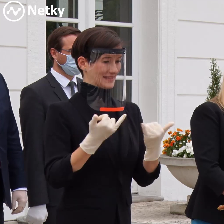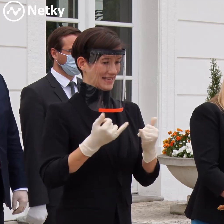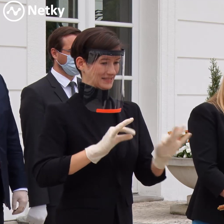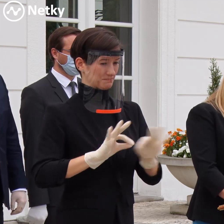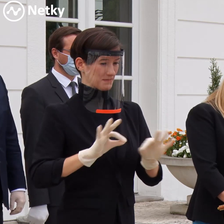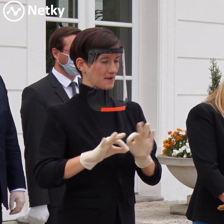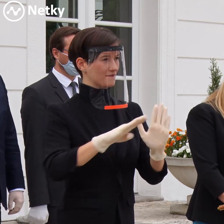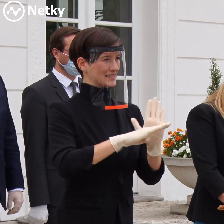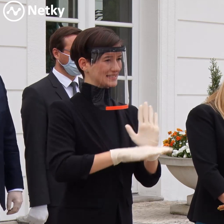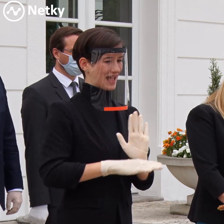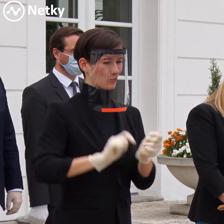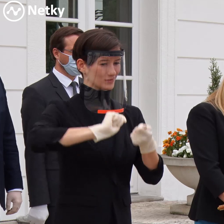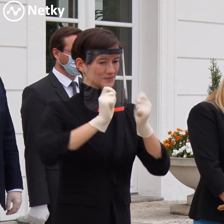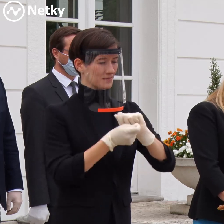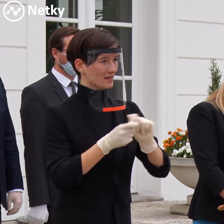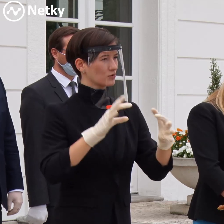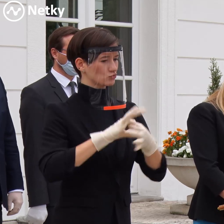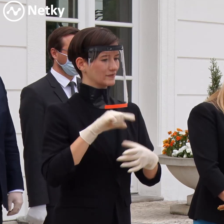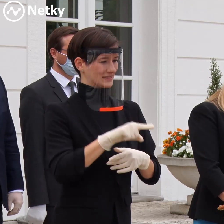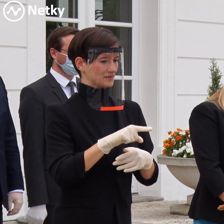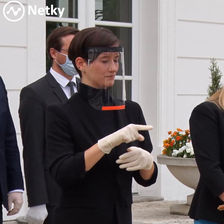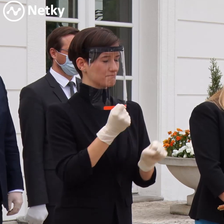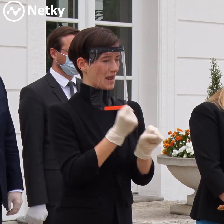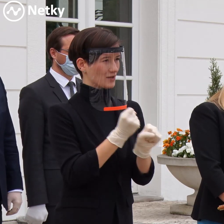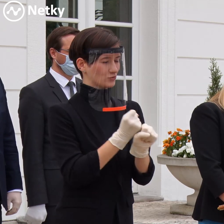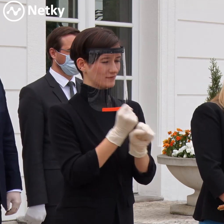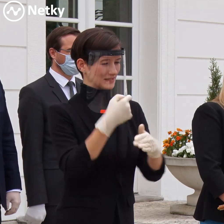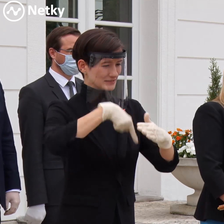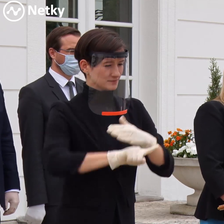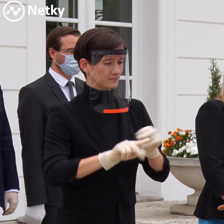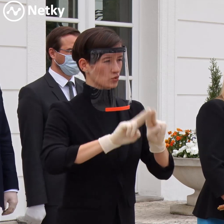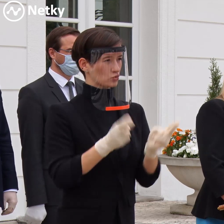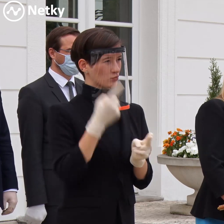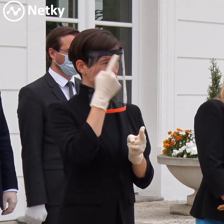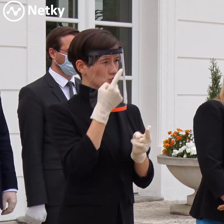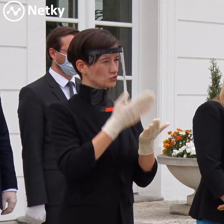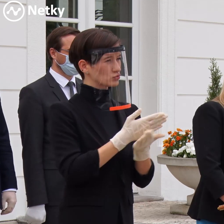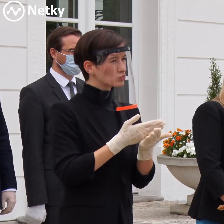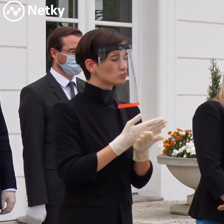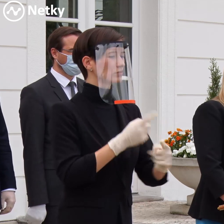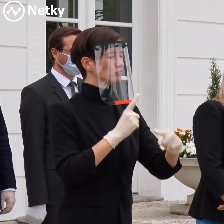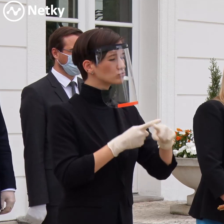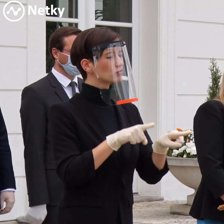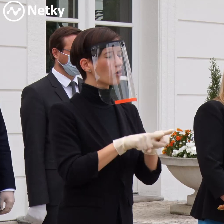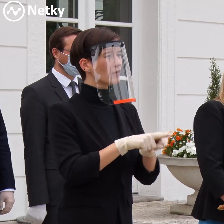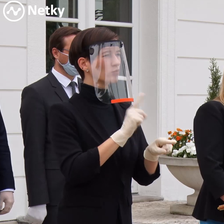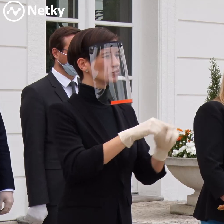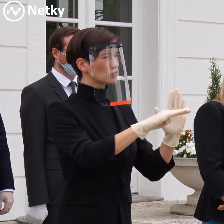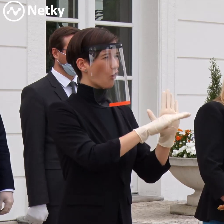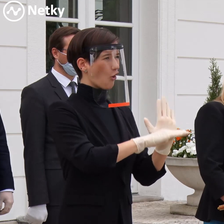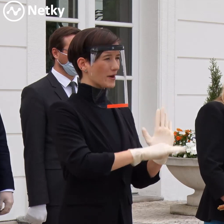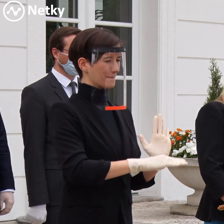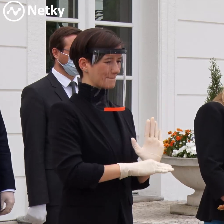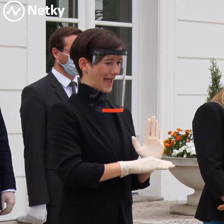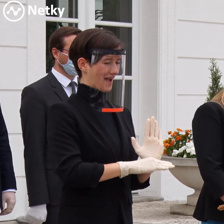bude týkať mobilizácie týchto pracovníkov a z dlhodobejšieho hľadiska aj úprava noriem, ktoré sa týkajú využívania